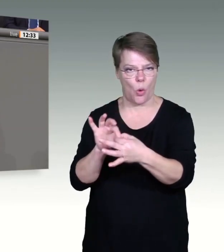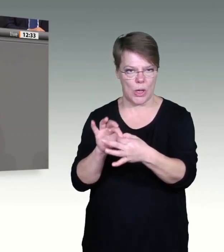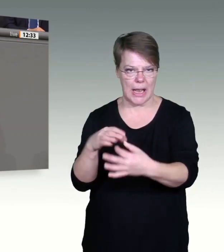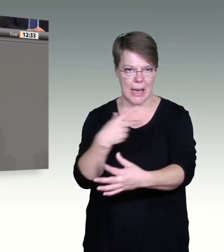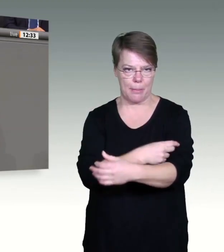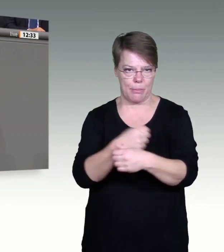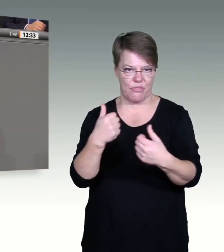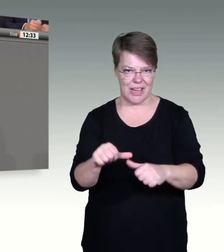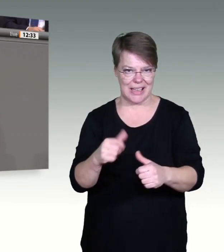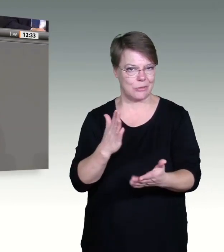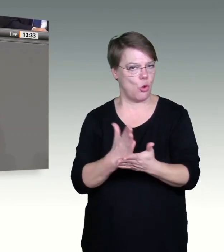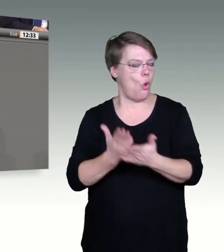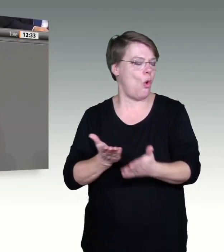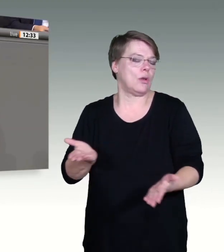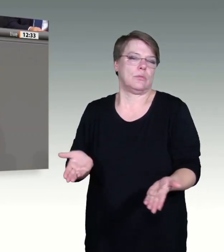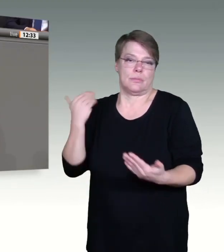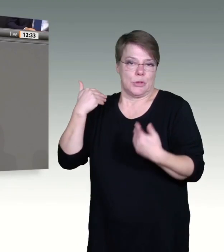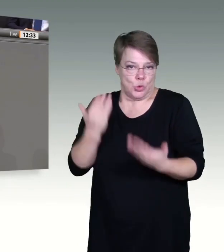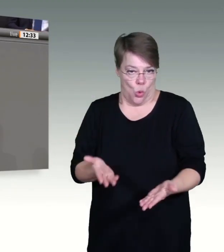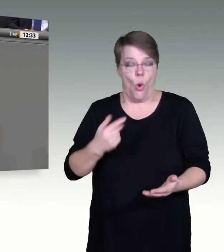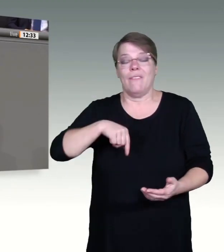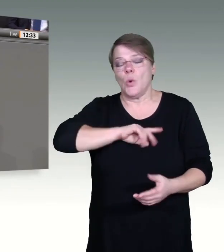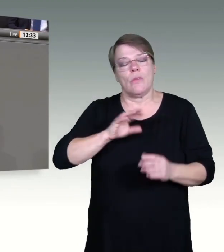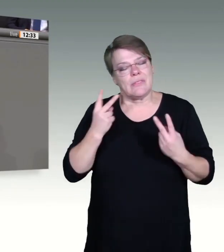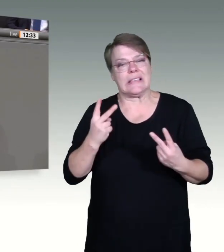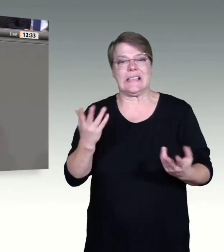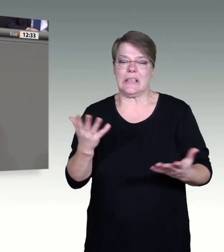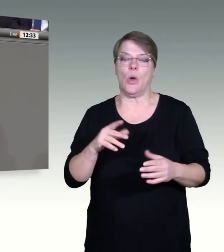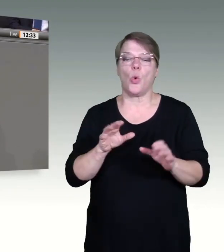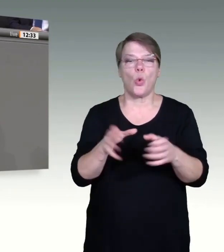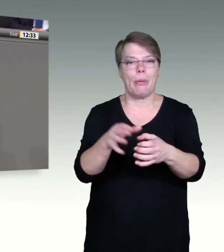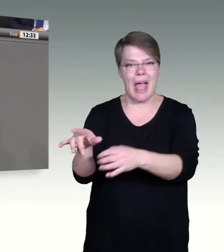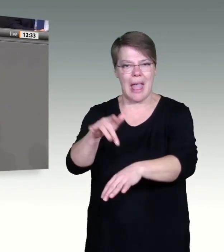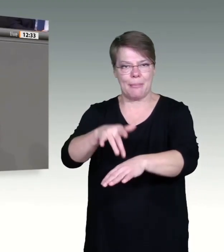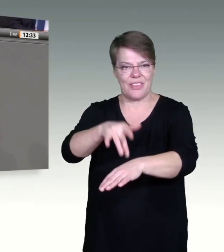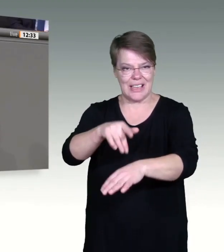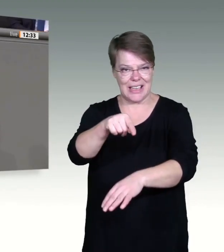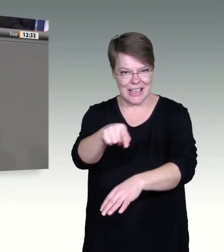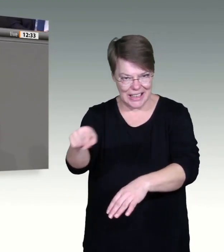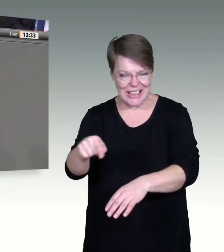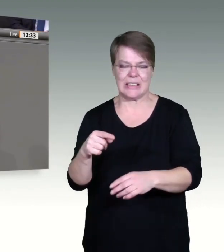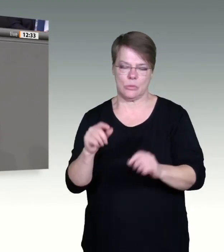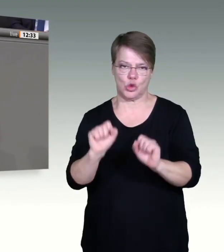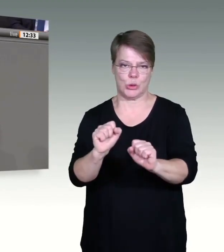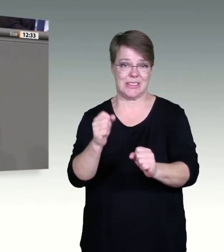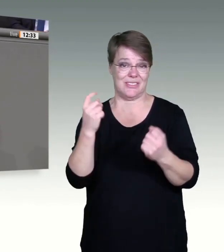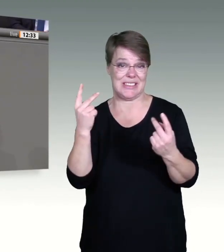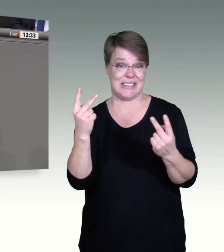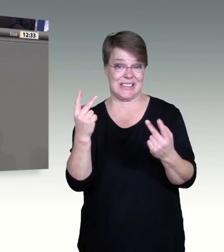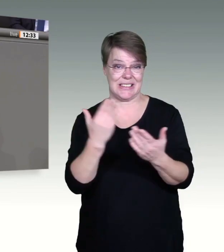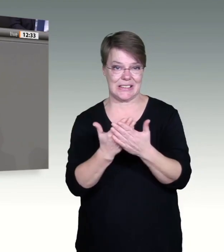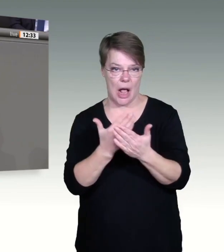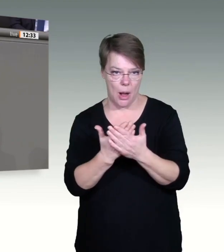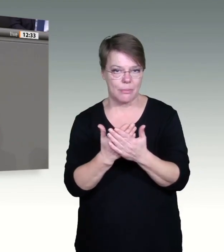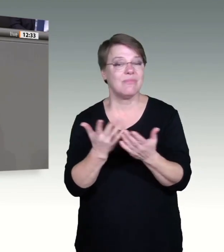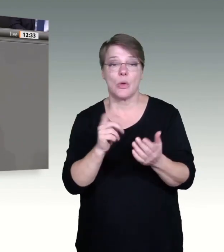hatten katastrophale Folgen. Deswegen müssen sie verhindert werden, und das tun wir mit diesem Gesetz. Ich freue mich auf die Anhörung